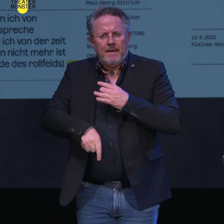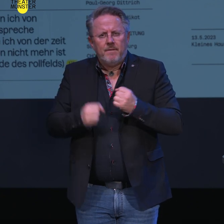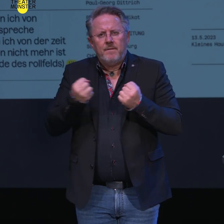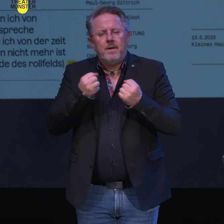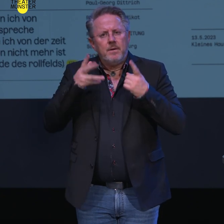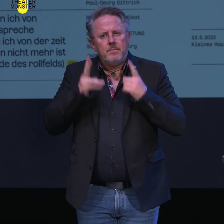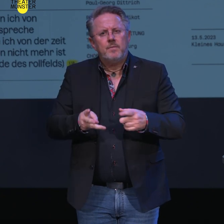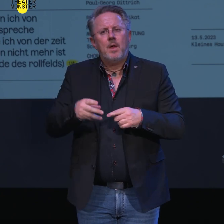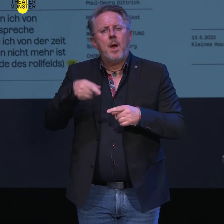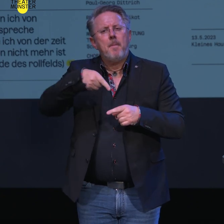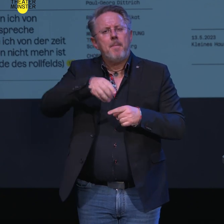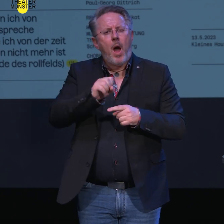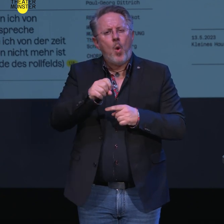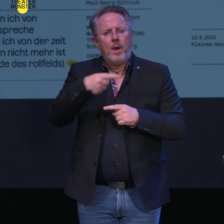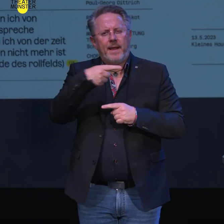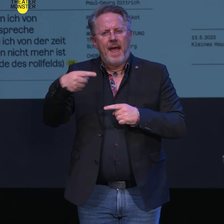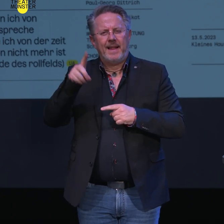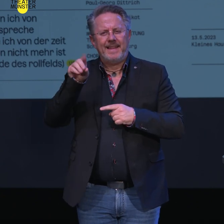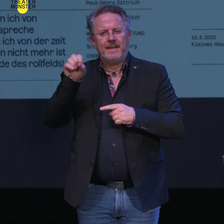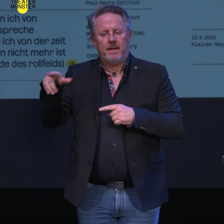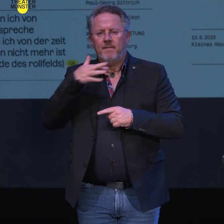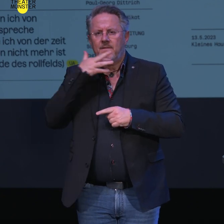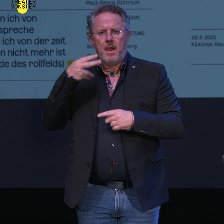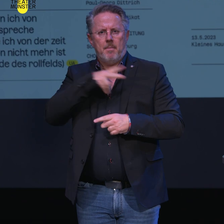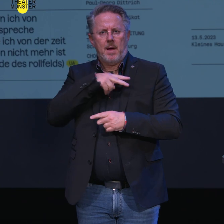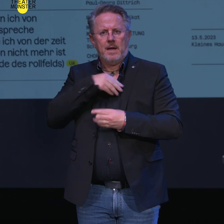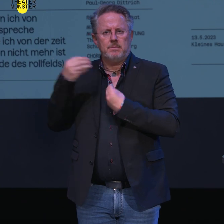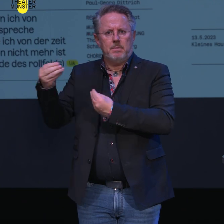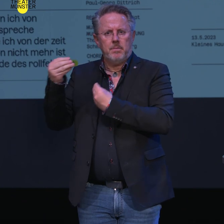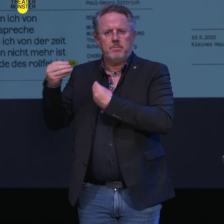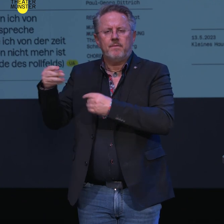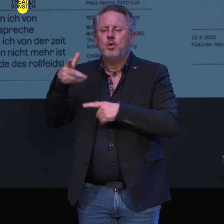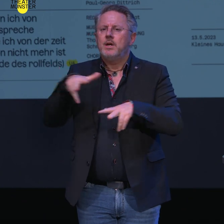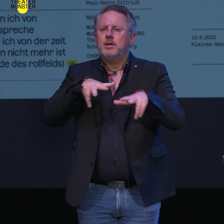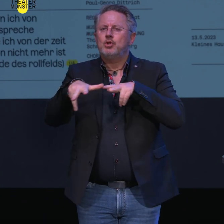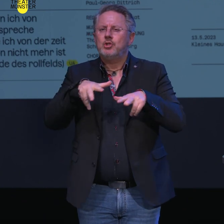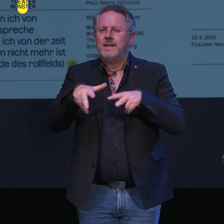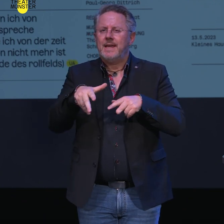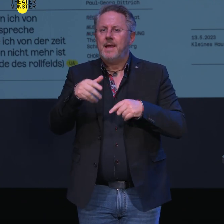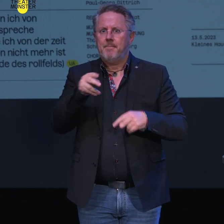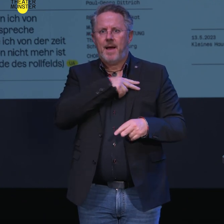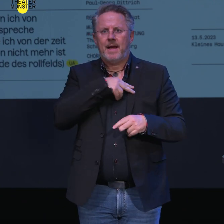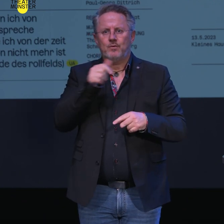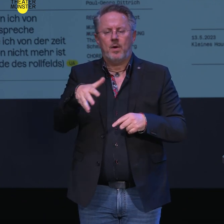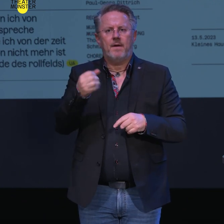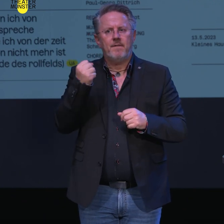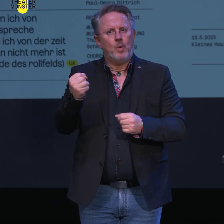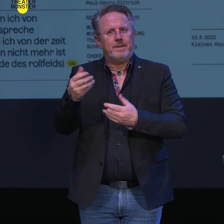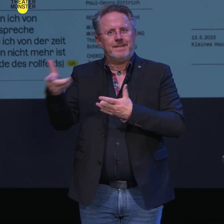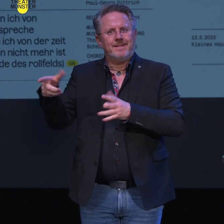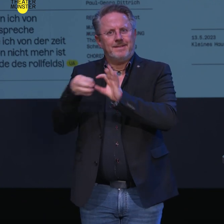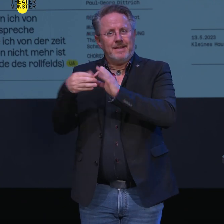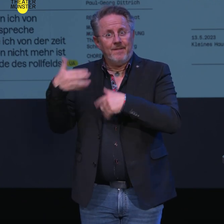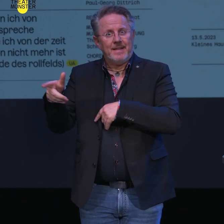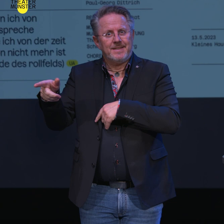Paul-Georg-Dittrich vielfach ausgezeichnet, gleich zweimal für den renommierten Regiepreis Der Faust nominiert. Ich bin sehr froh, dass uns hier jetzt